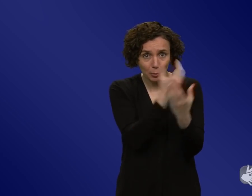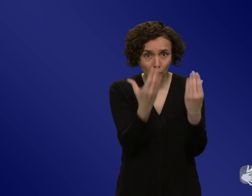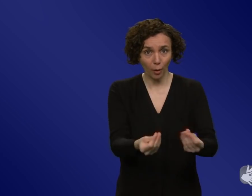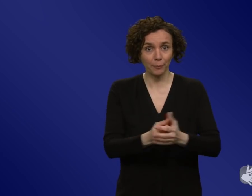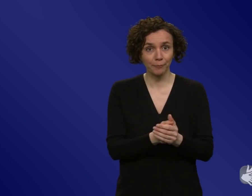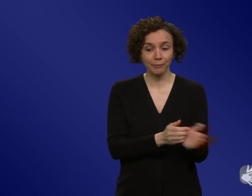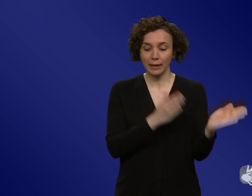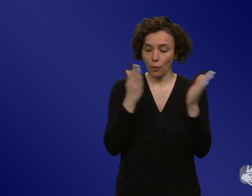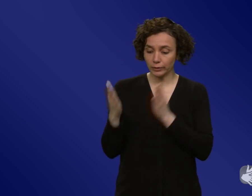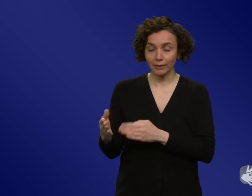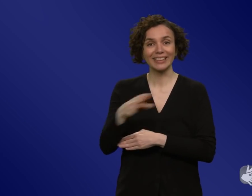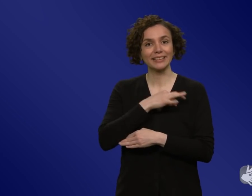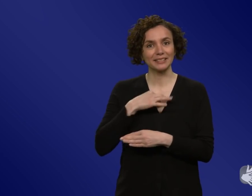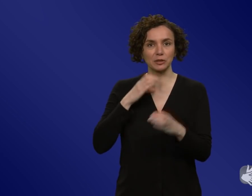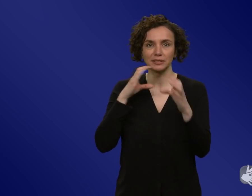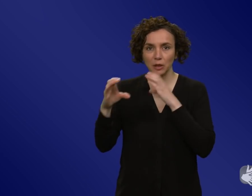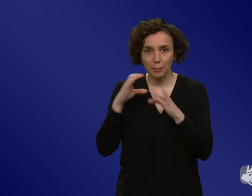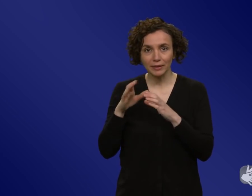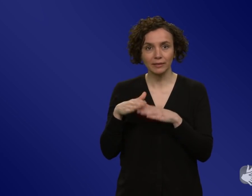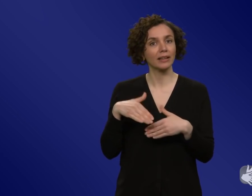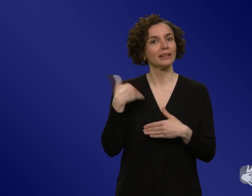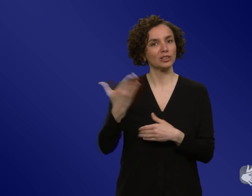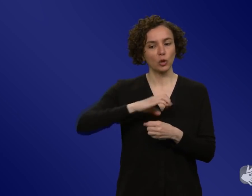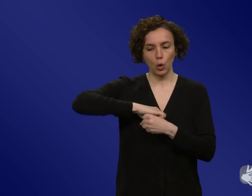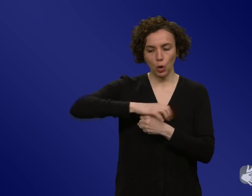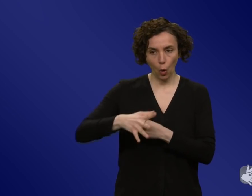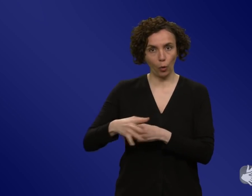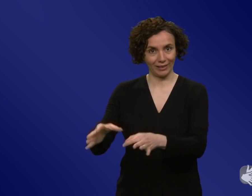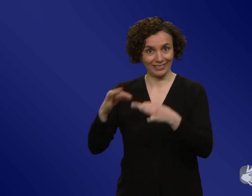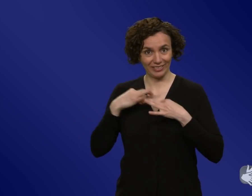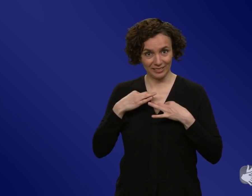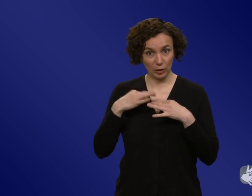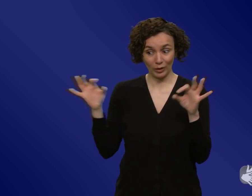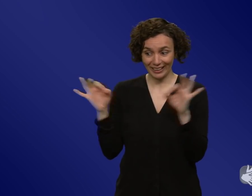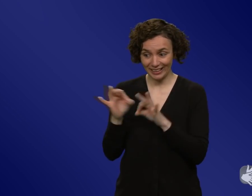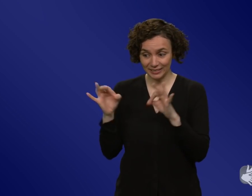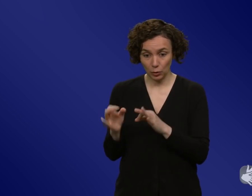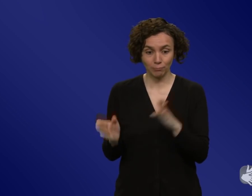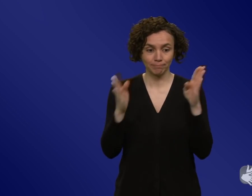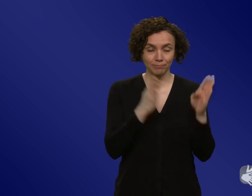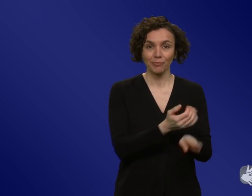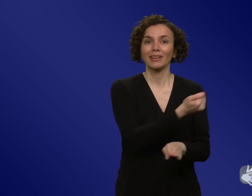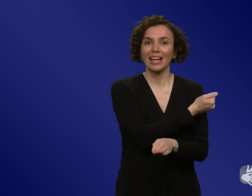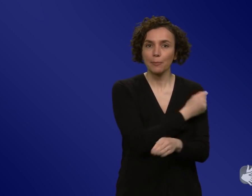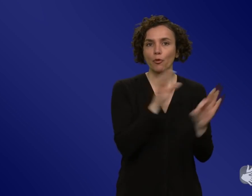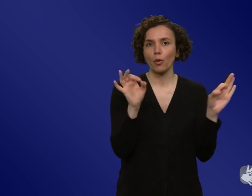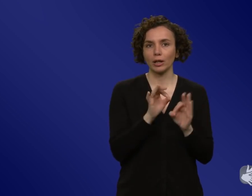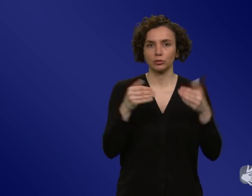Risiken der Erkrankung, das sind die Risiken der Impfung und das ist der Nutzen der Impfung. Wenn ihr euch impfen lasst, könnt ihr weniger erkranken, das könnt ihr euch dadurch